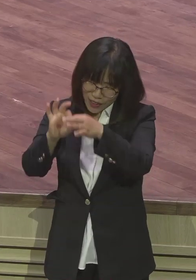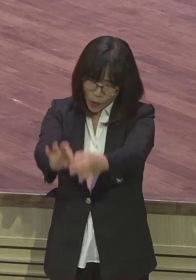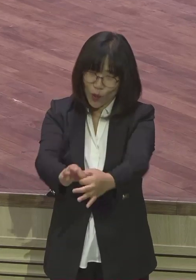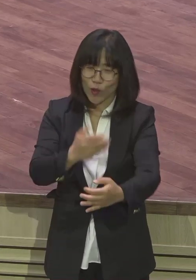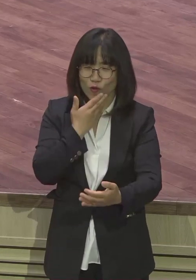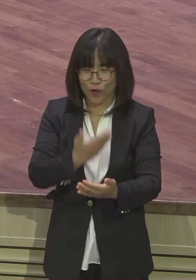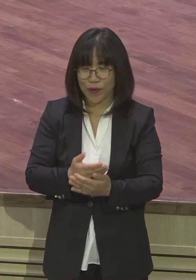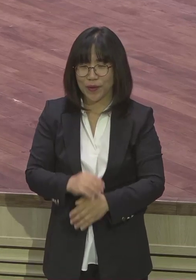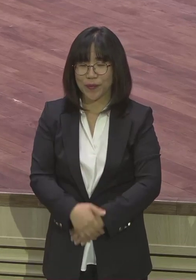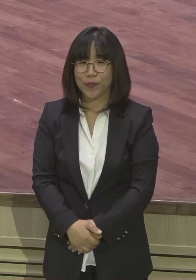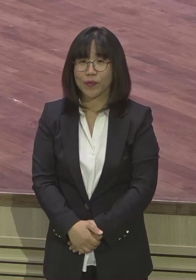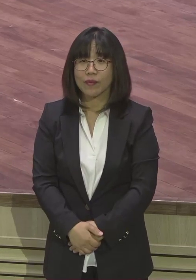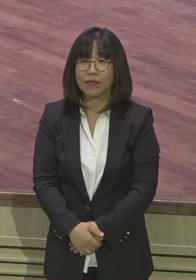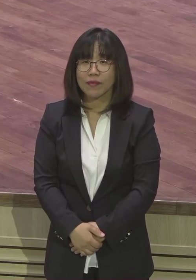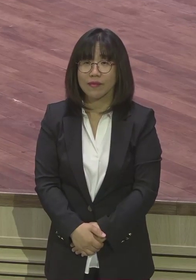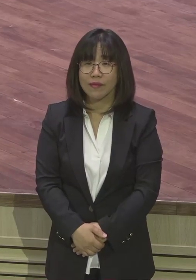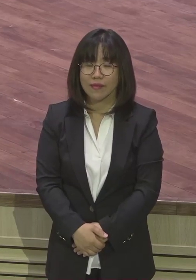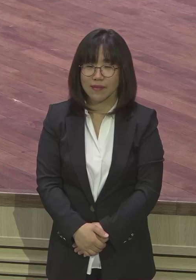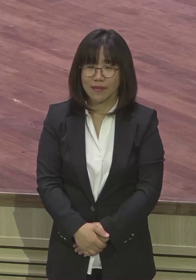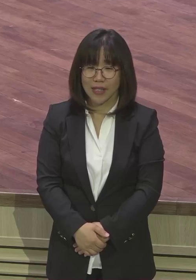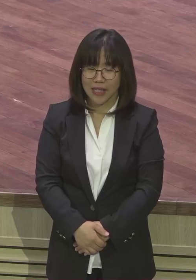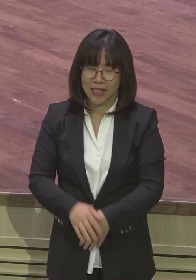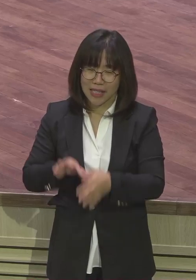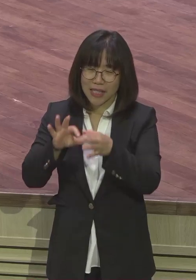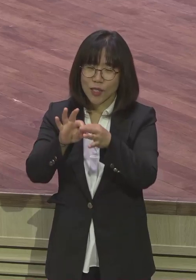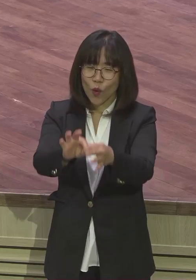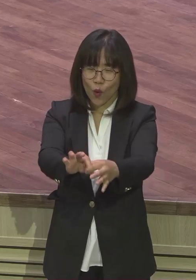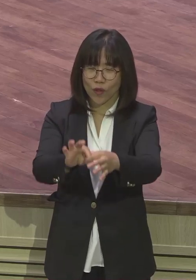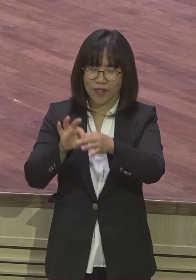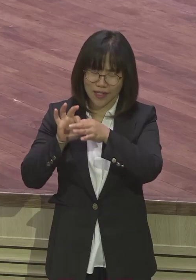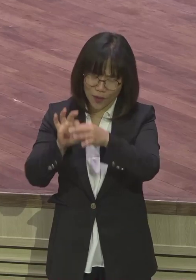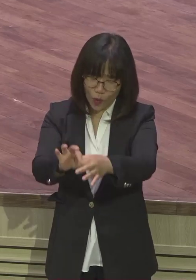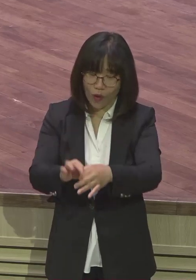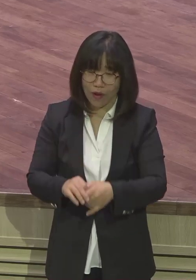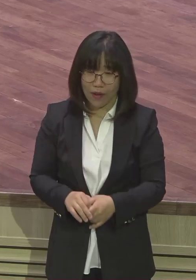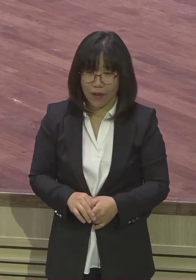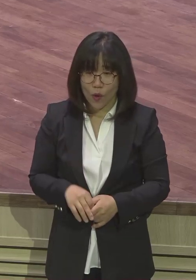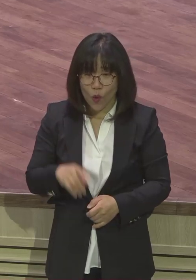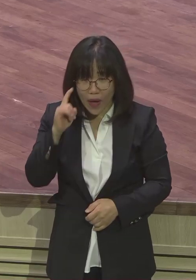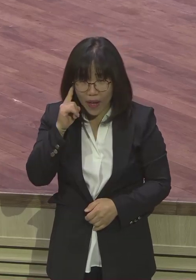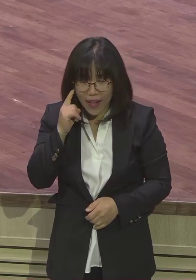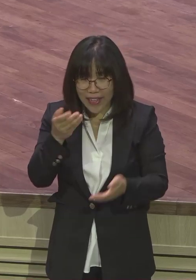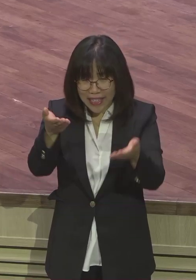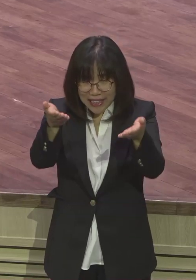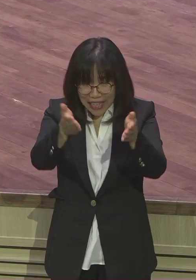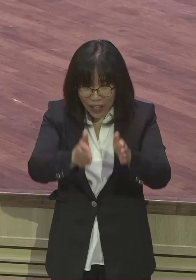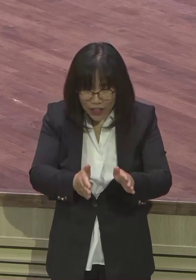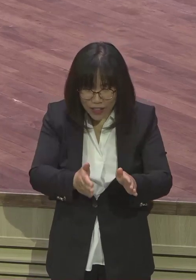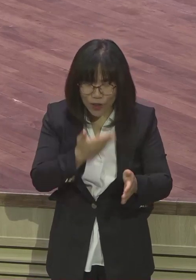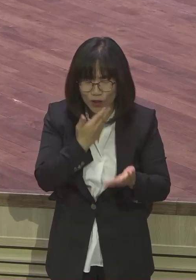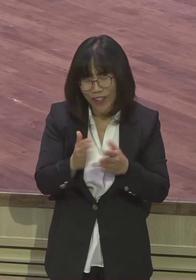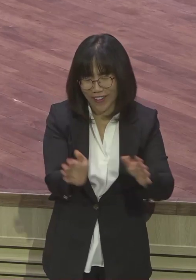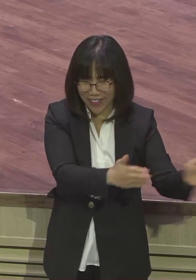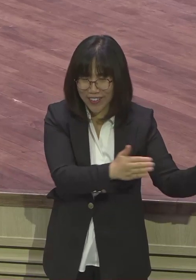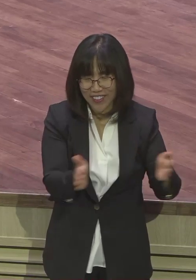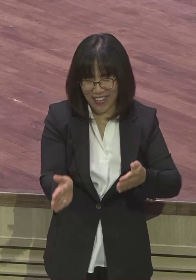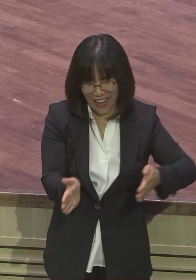우리 집중하면서 지속이 내가 뭘 설명을 했냐 다 했다 설명하는 것이 아니고 이거 자체가